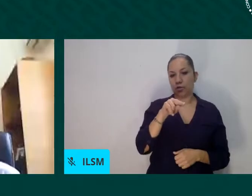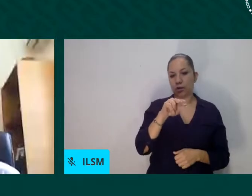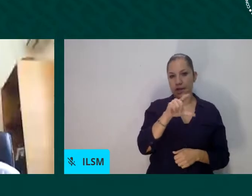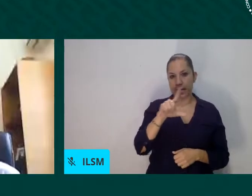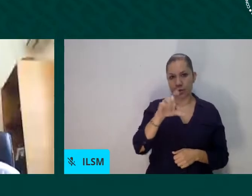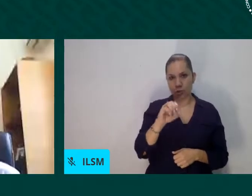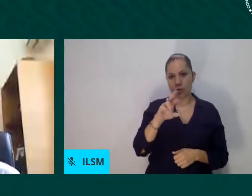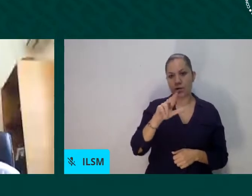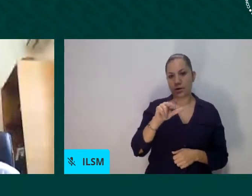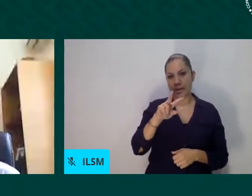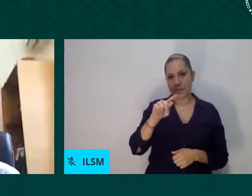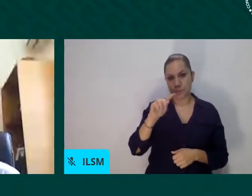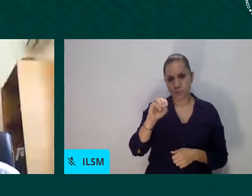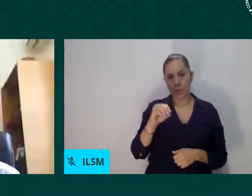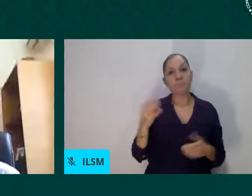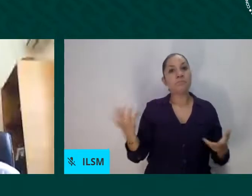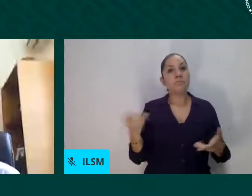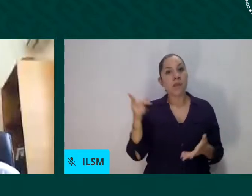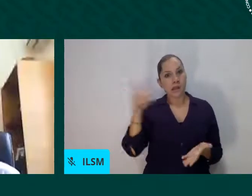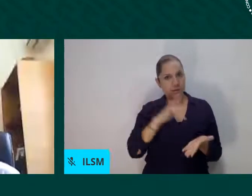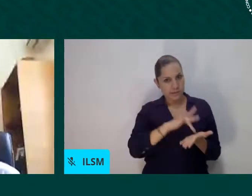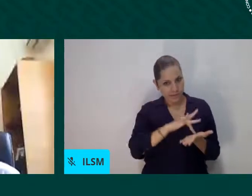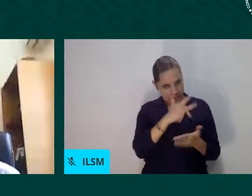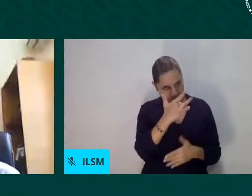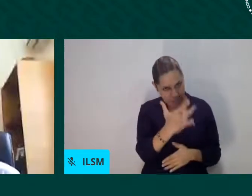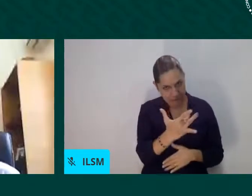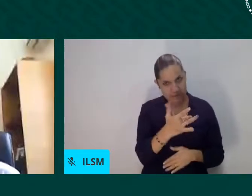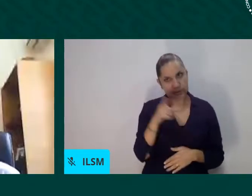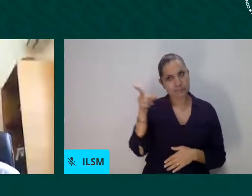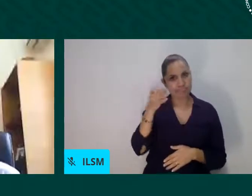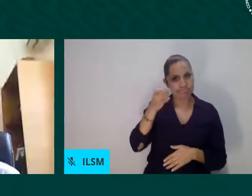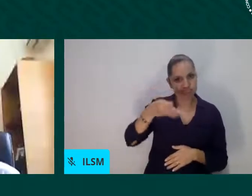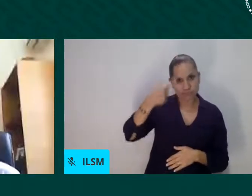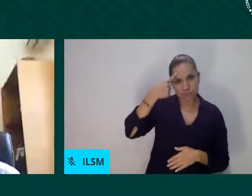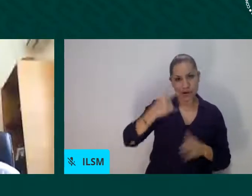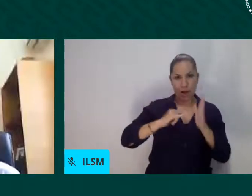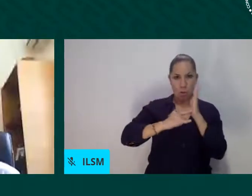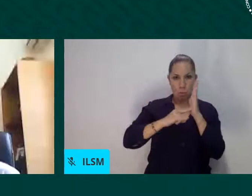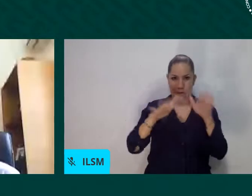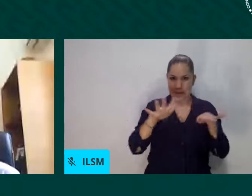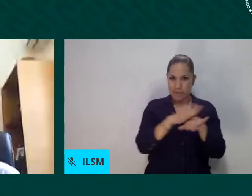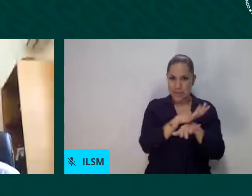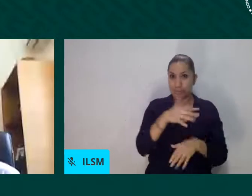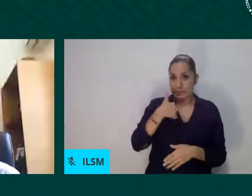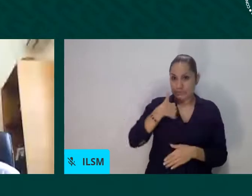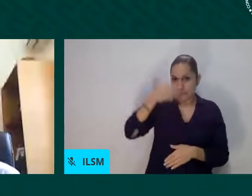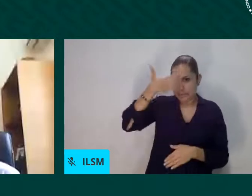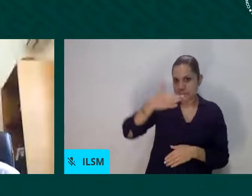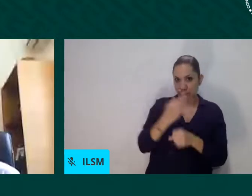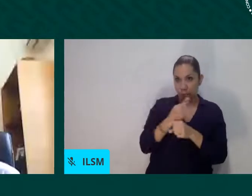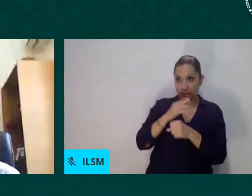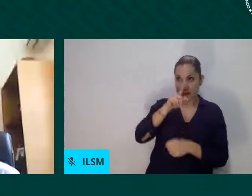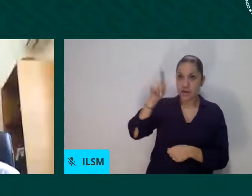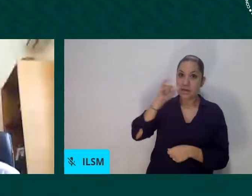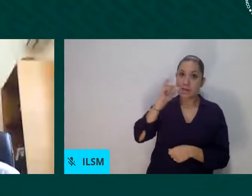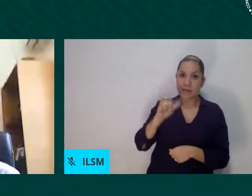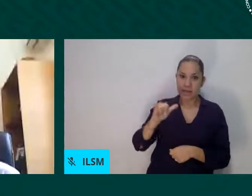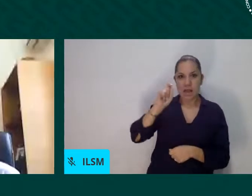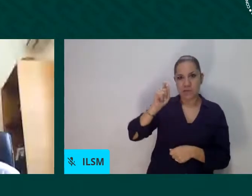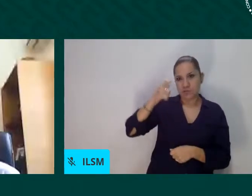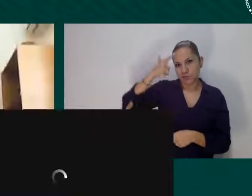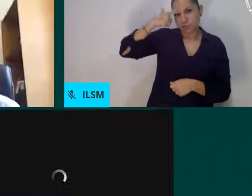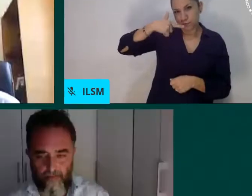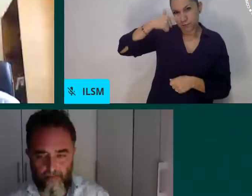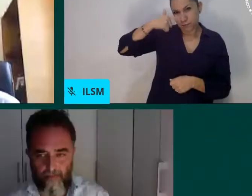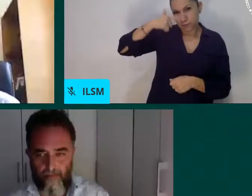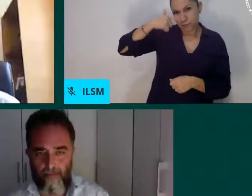por el cambio de horario, sabemos que es tarde en la noche ya, gracias por acompañarnos. Antonello es el portavoz del alcalde de